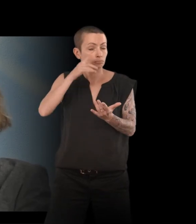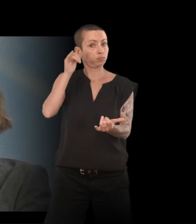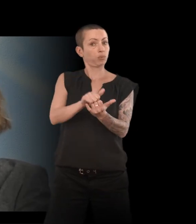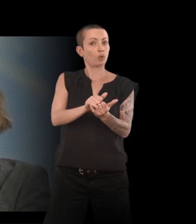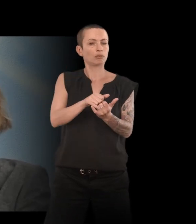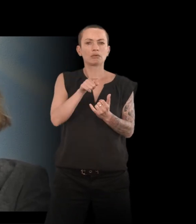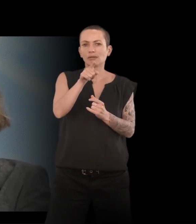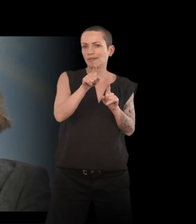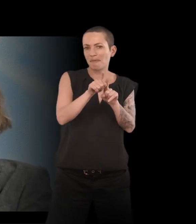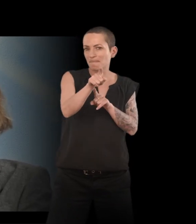faites dans le vôtre.